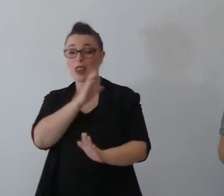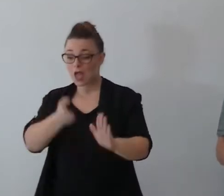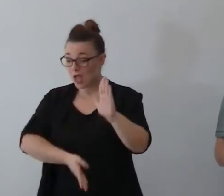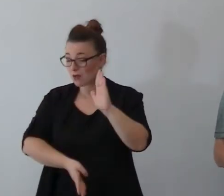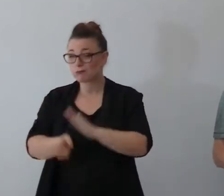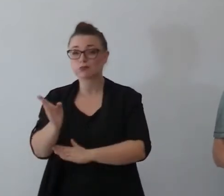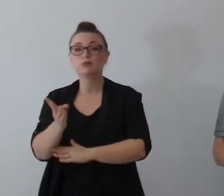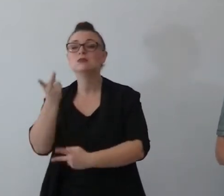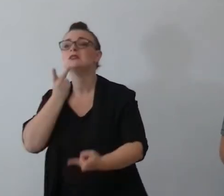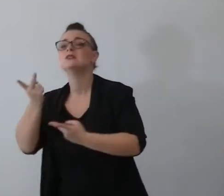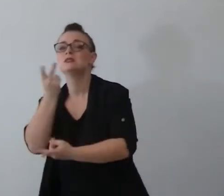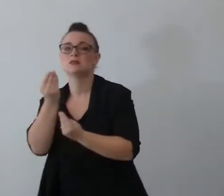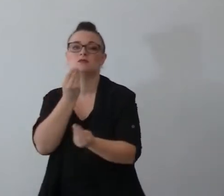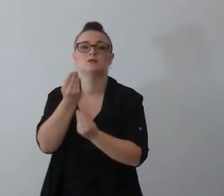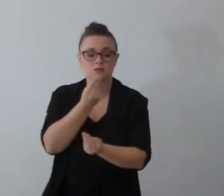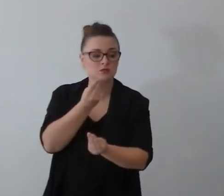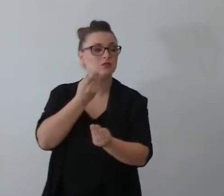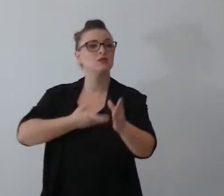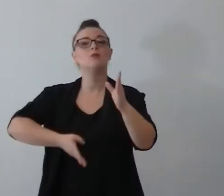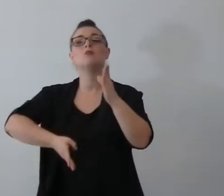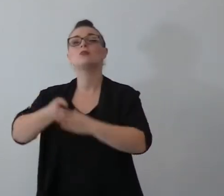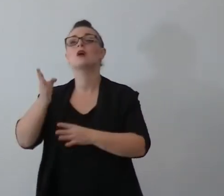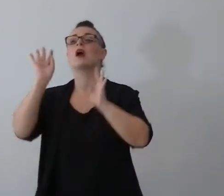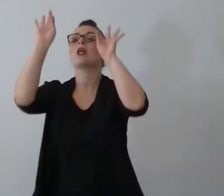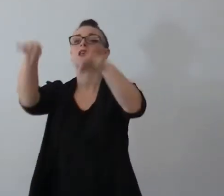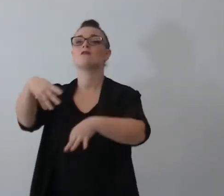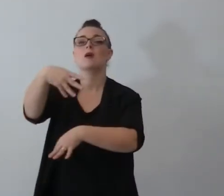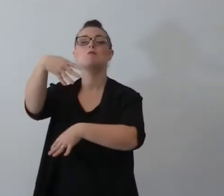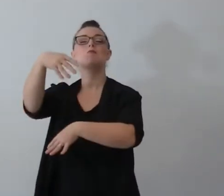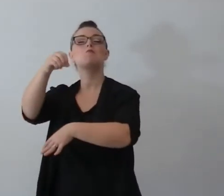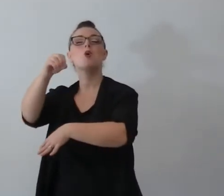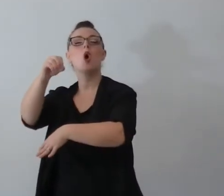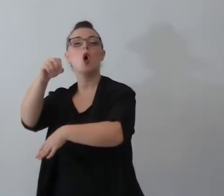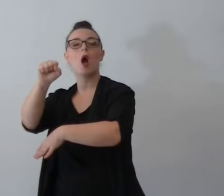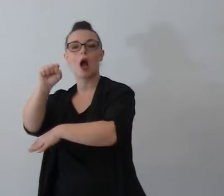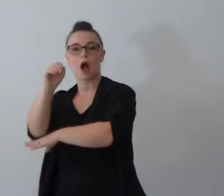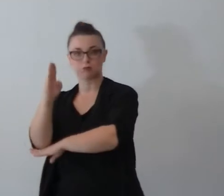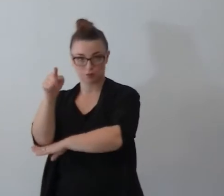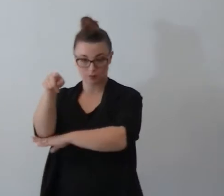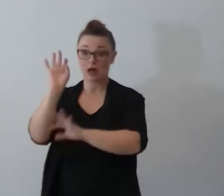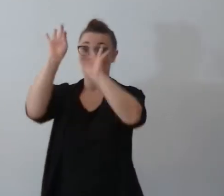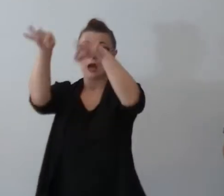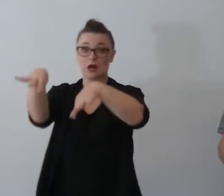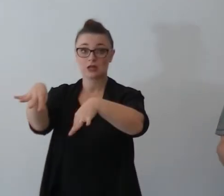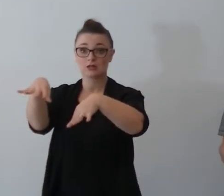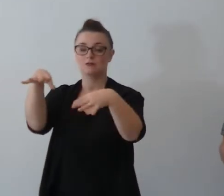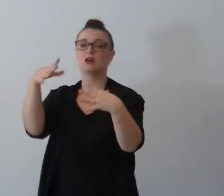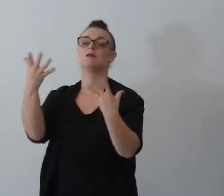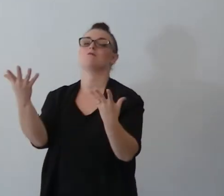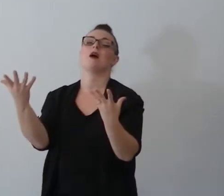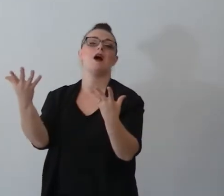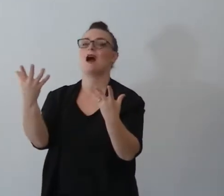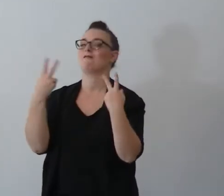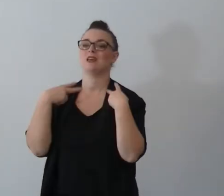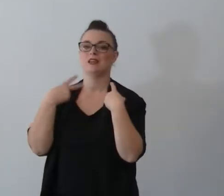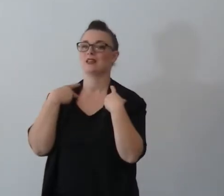nello stato di Moab con il fallimento della